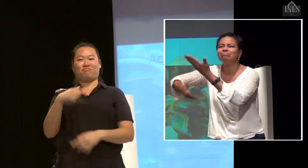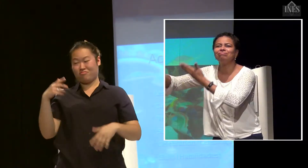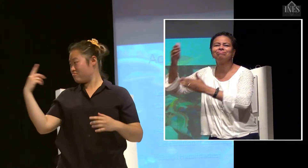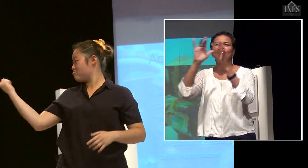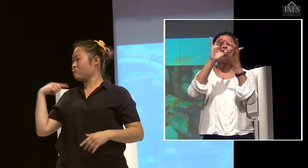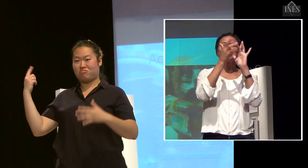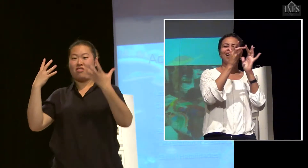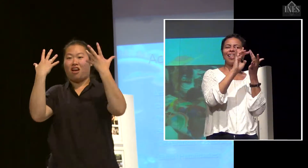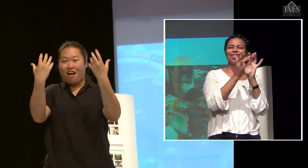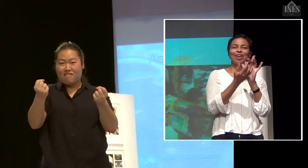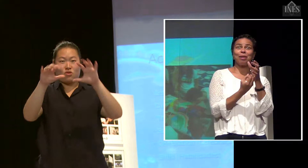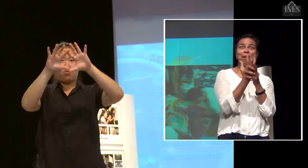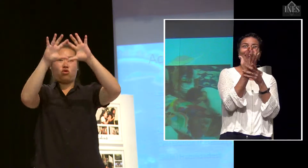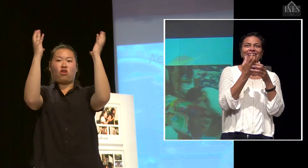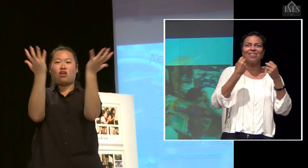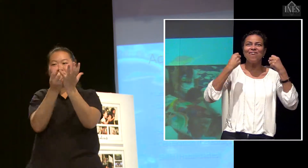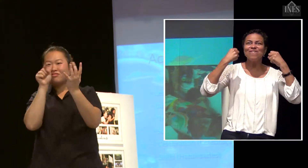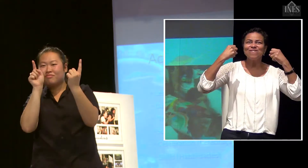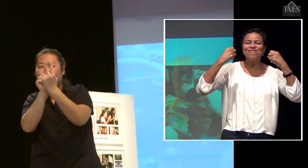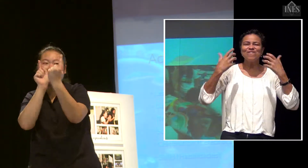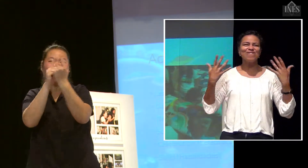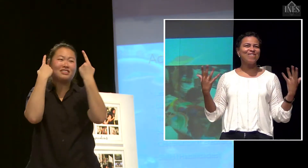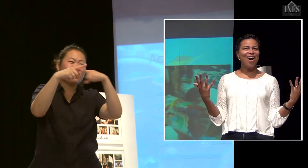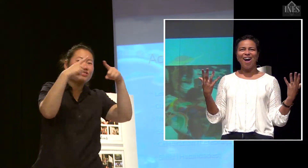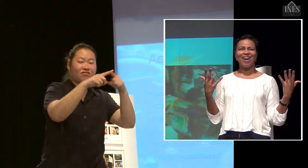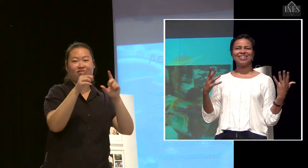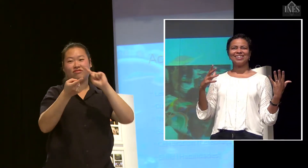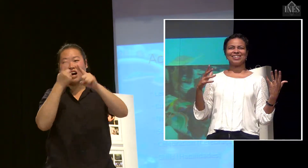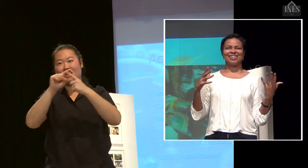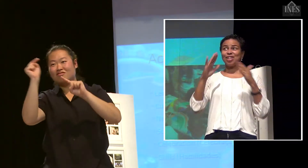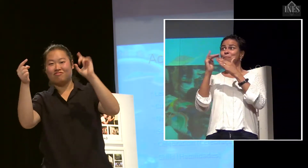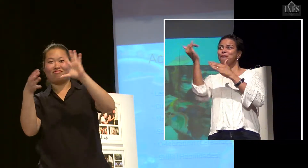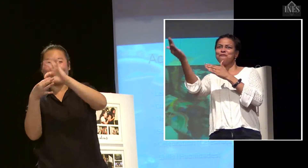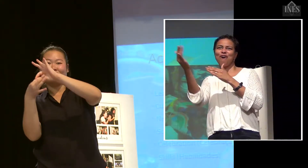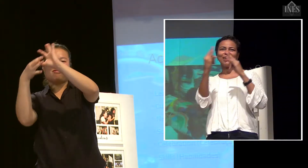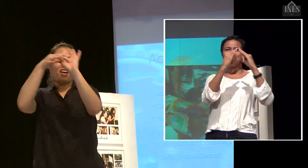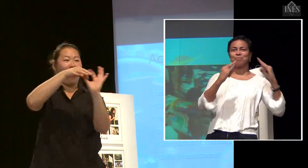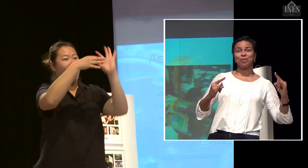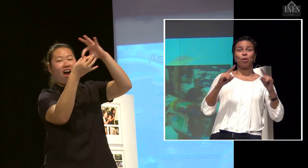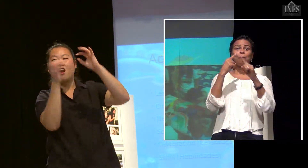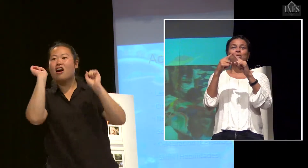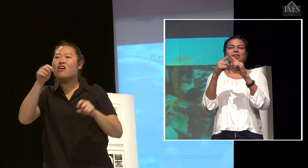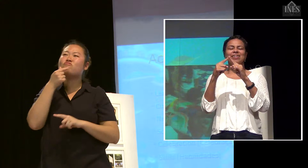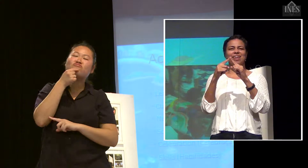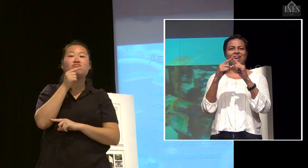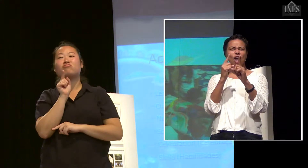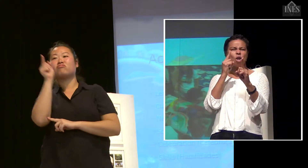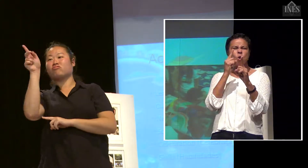acampamento e vai se fortificando depois, independente do acampamento. É a força do encontro, é a força da rede de